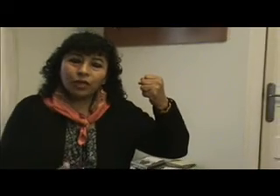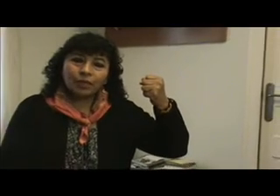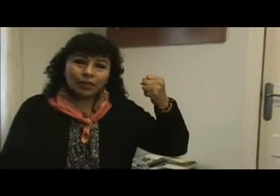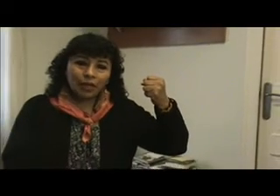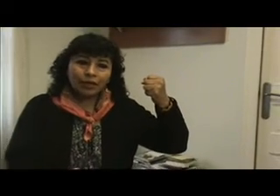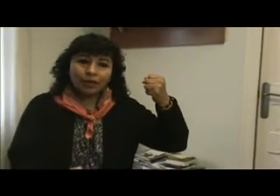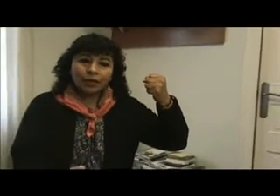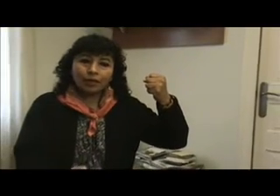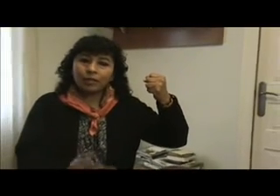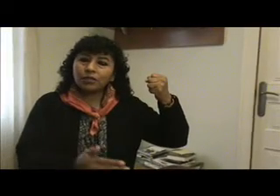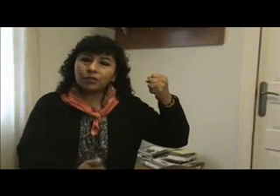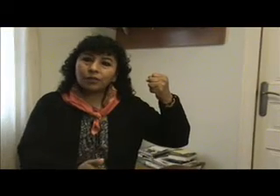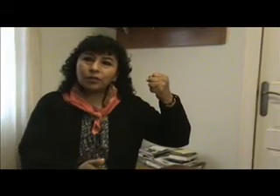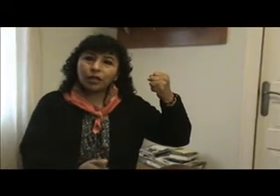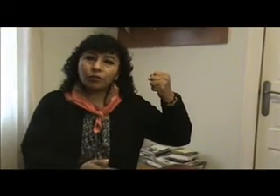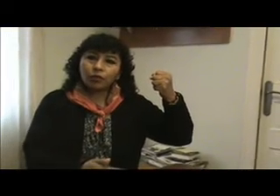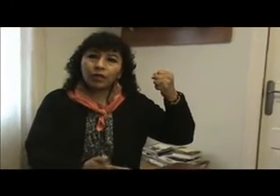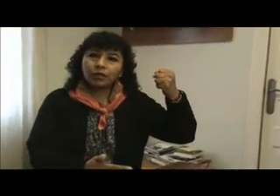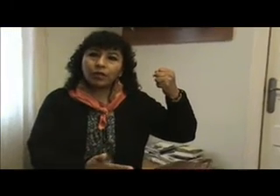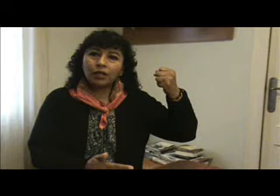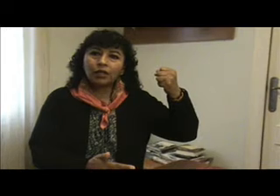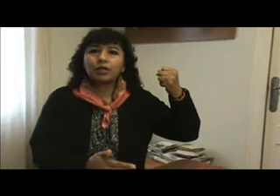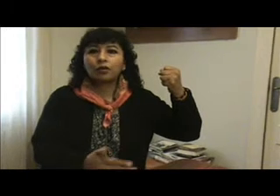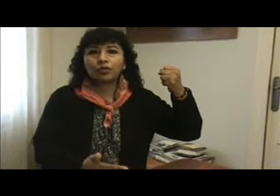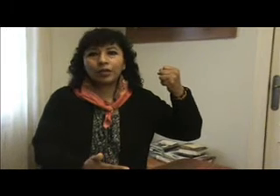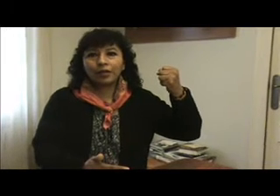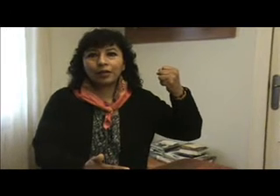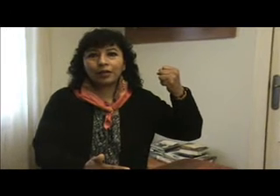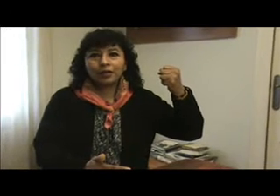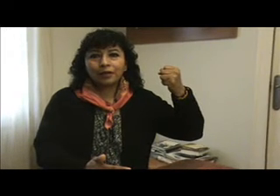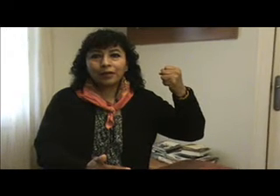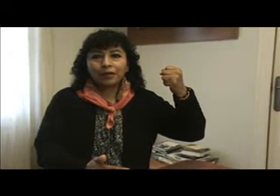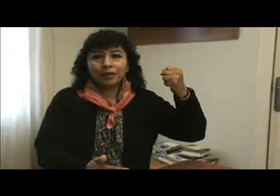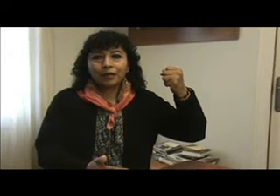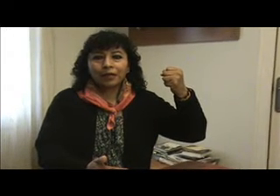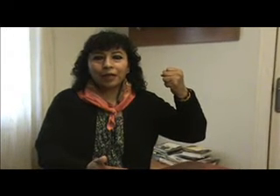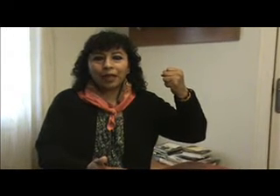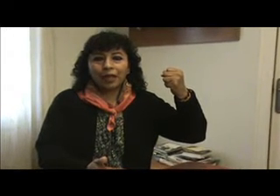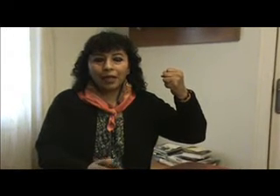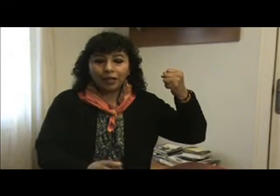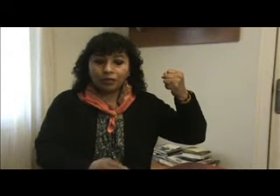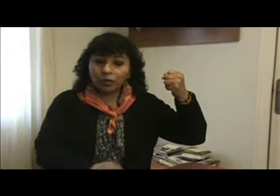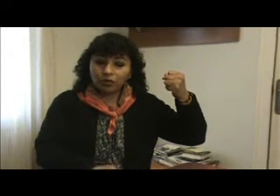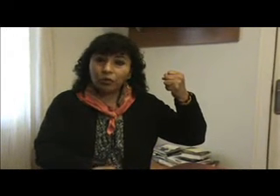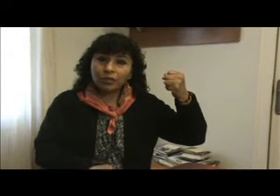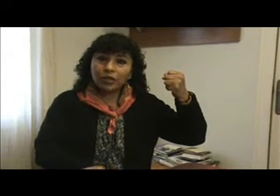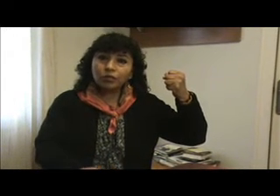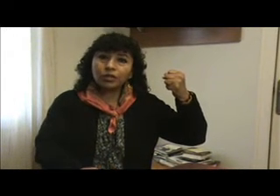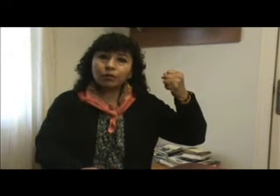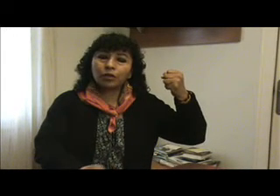fundamental la participación de la mujer en esta lucha. Que, sobre todo en esta lucha